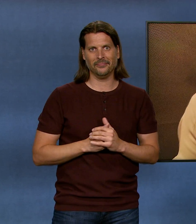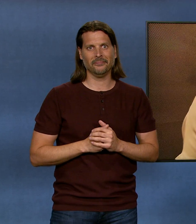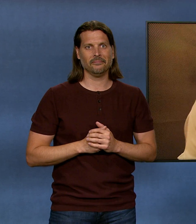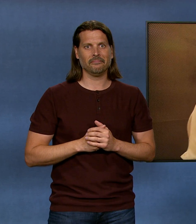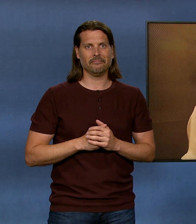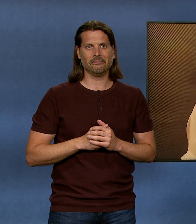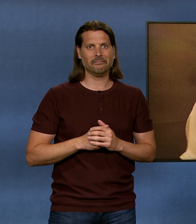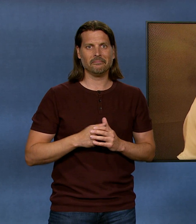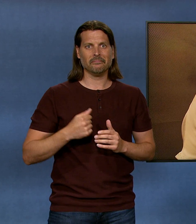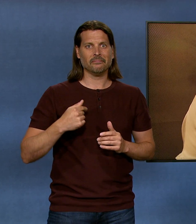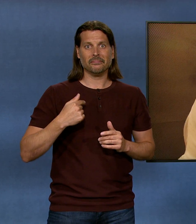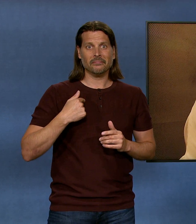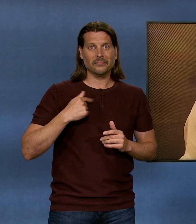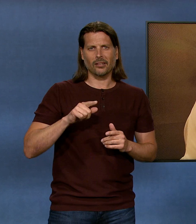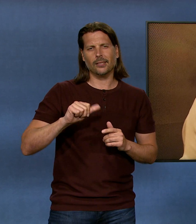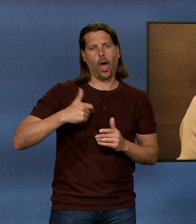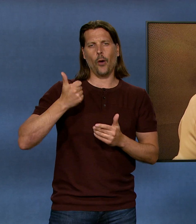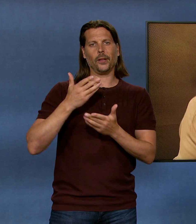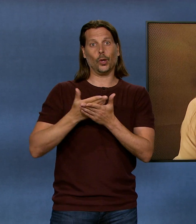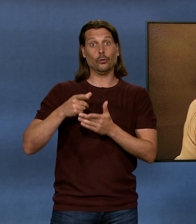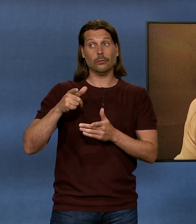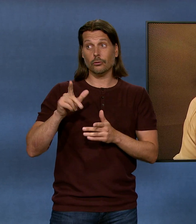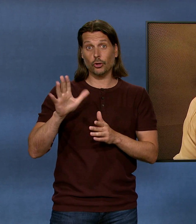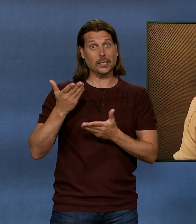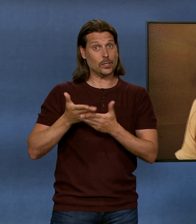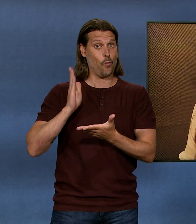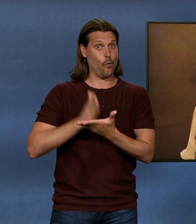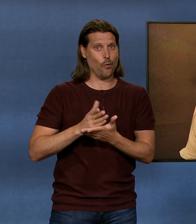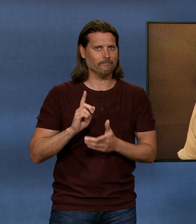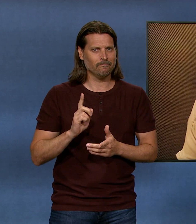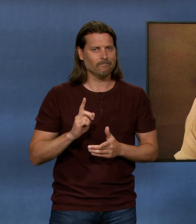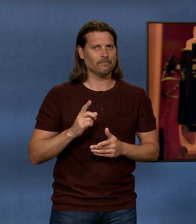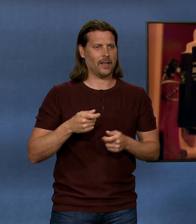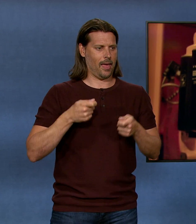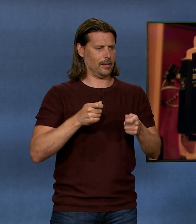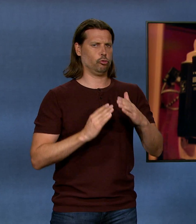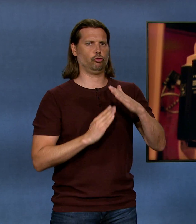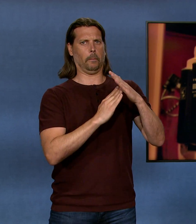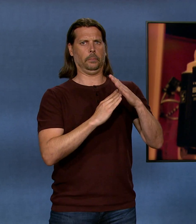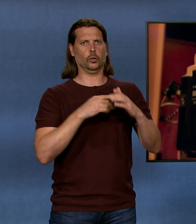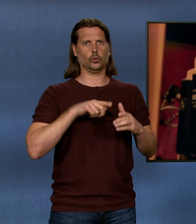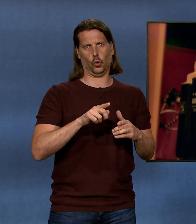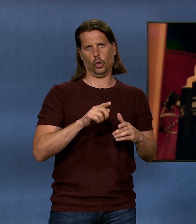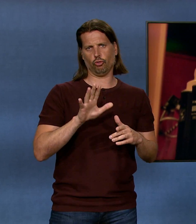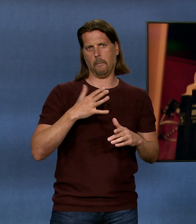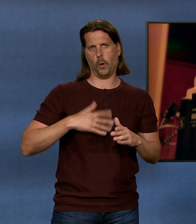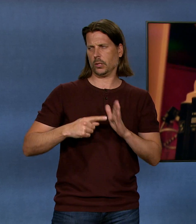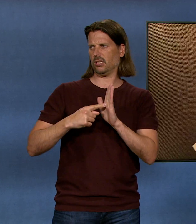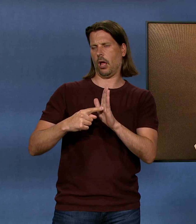nicht der Hauptgrund, wieso sich die Stadt Schlieren dafür entschieden hat, dass man das Badi Wasser in diesem Jahr nicht heizt. Die Stadt Schlieren möchte ein